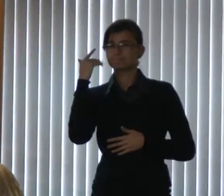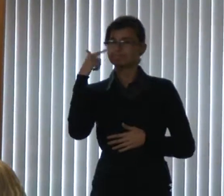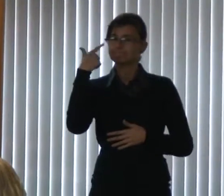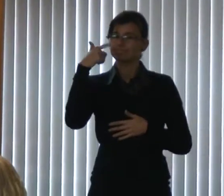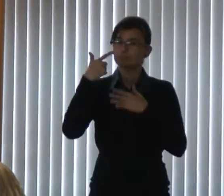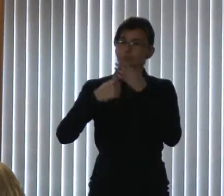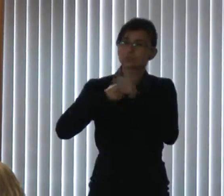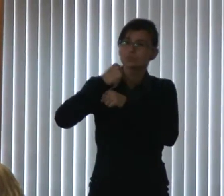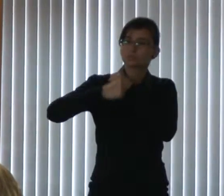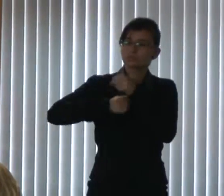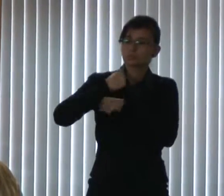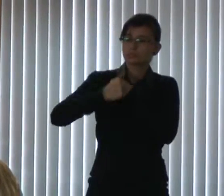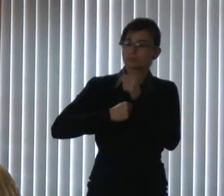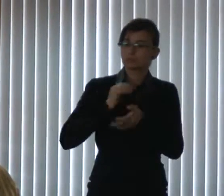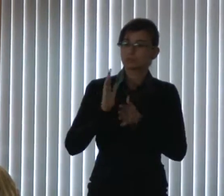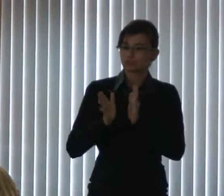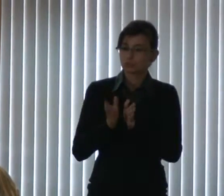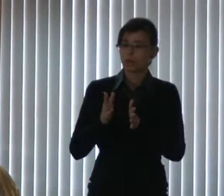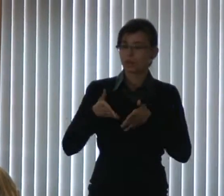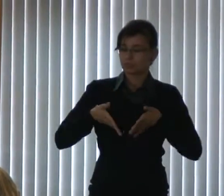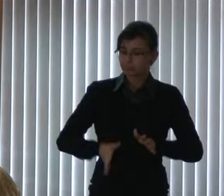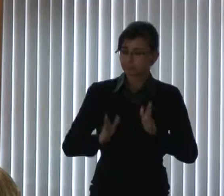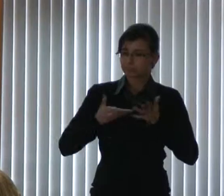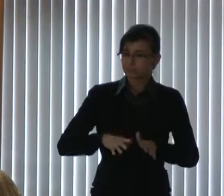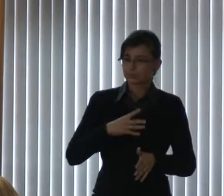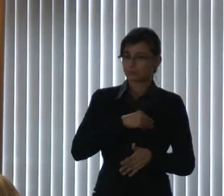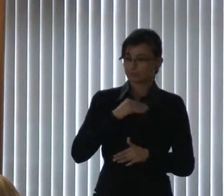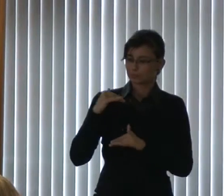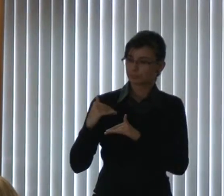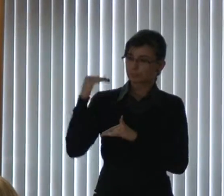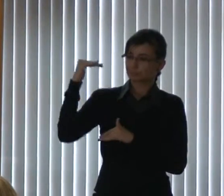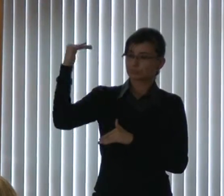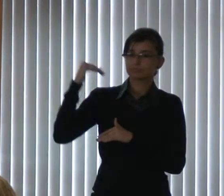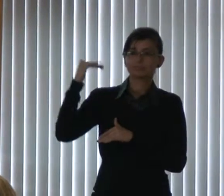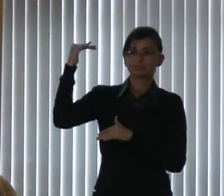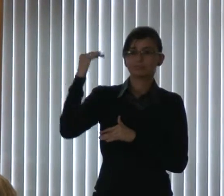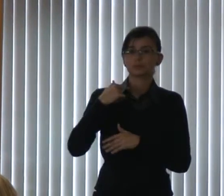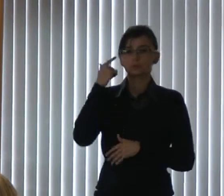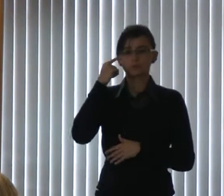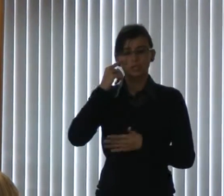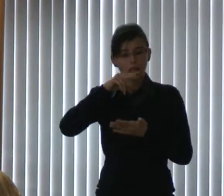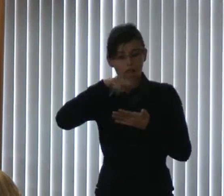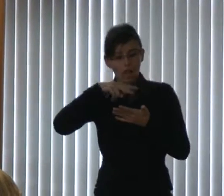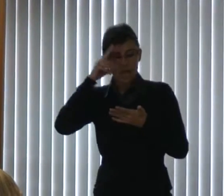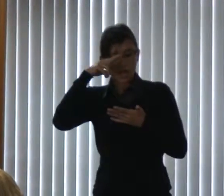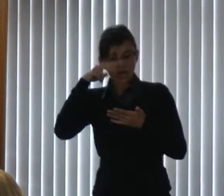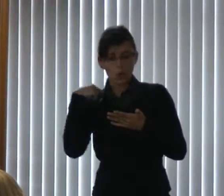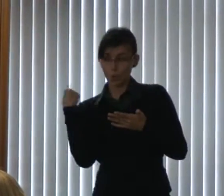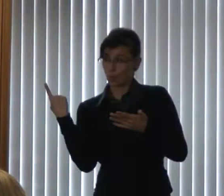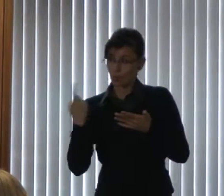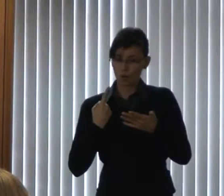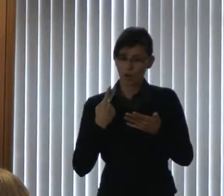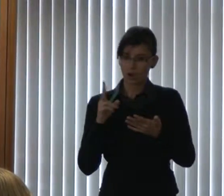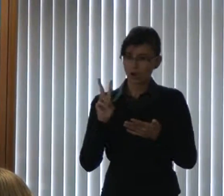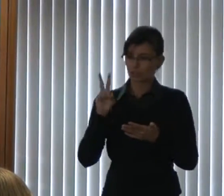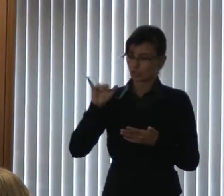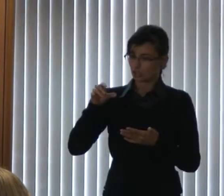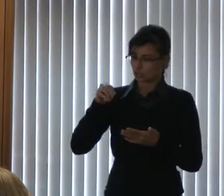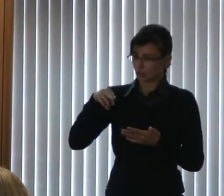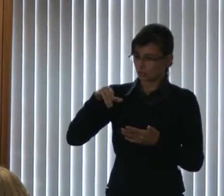estiver no Oriente Eterno, nossos filhos, nossos netos lerem a nossa história, vereador Johnny. Você é meio mais jovem ainda, mas lerem a nossa história e